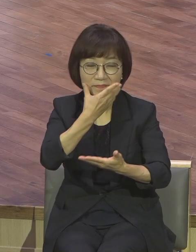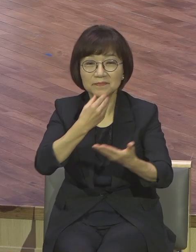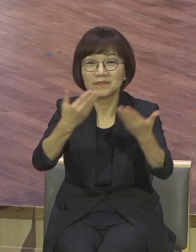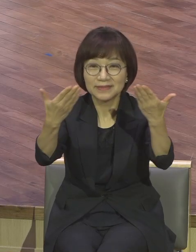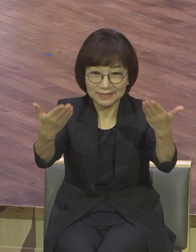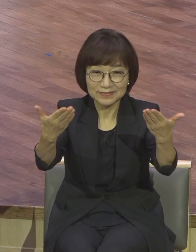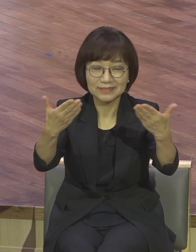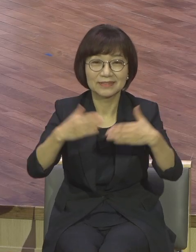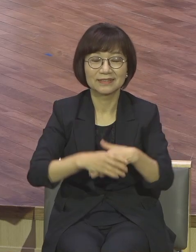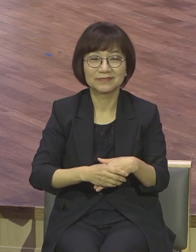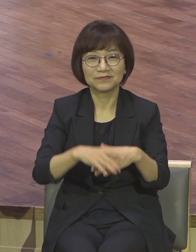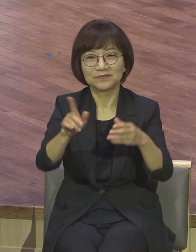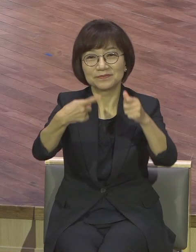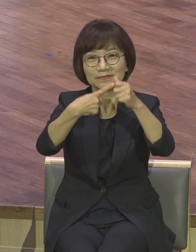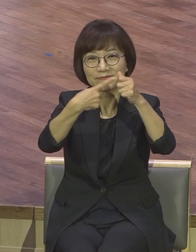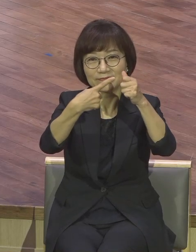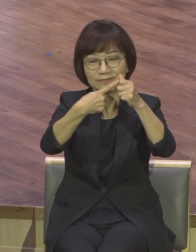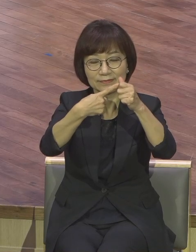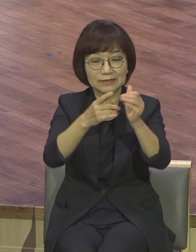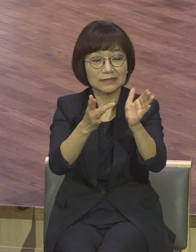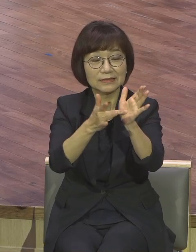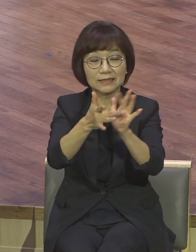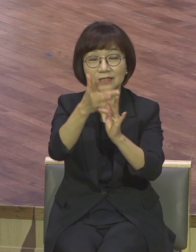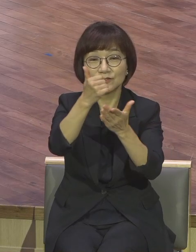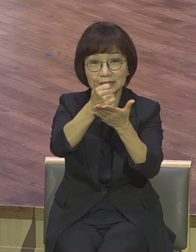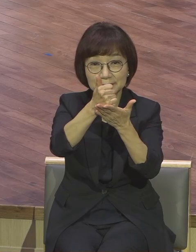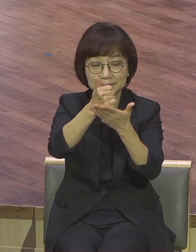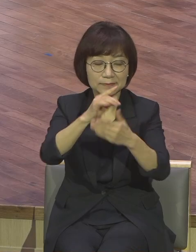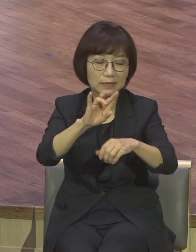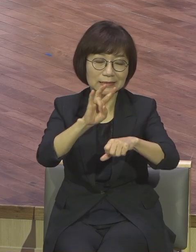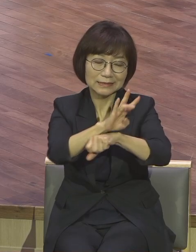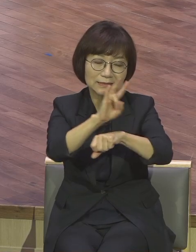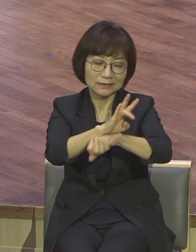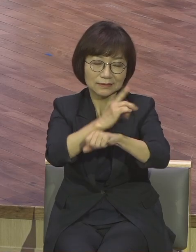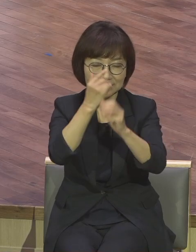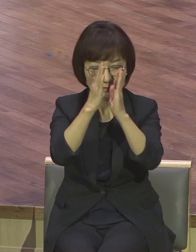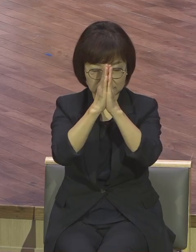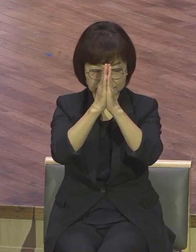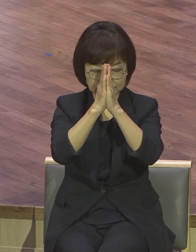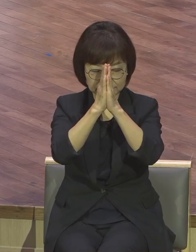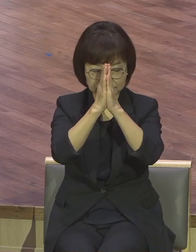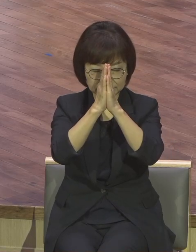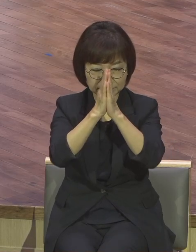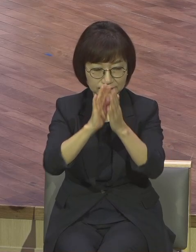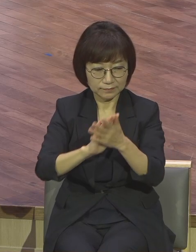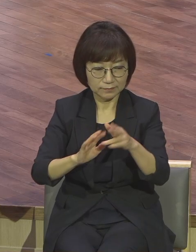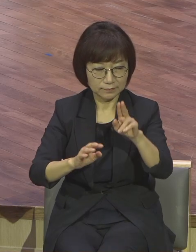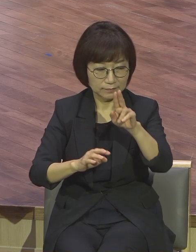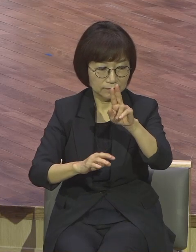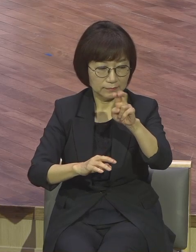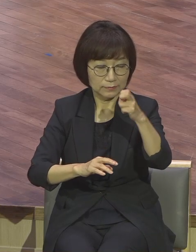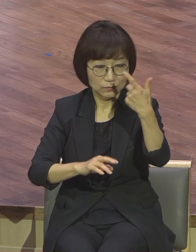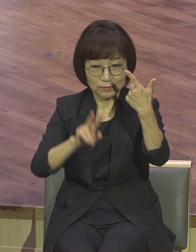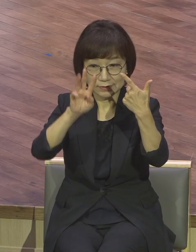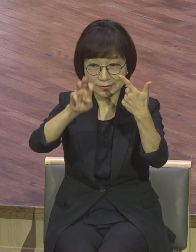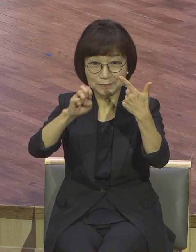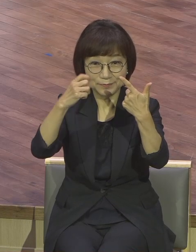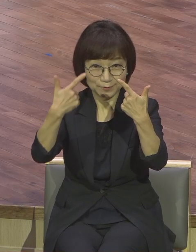그럼 첫째로 예수님의 24시기돈 36절입니다 이에 예수께서 제자들과 함께